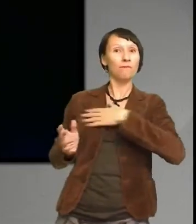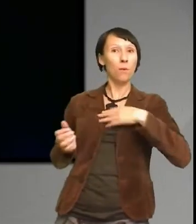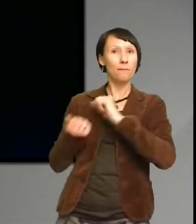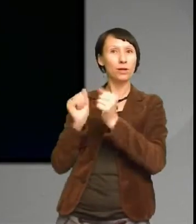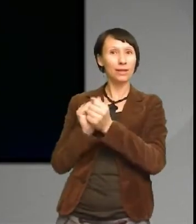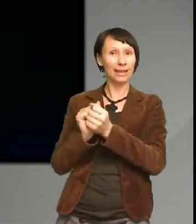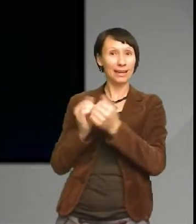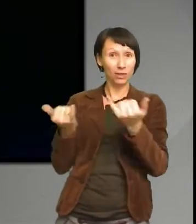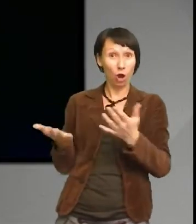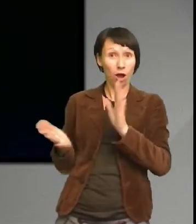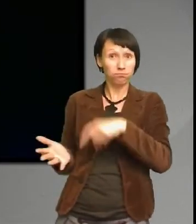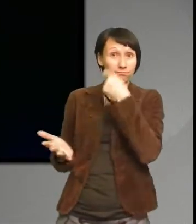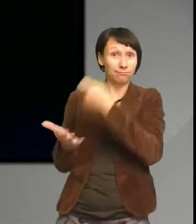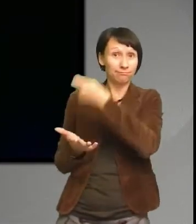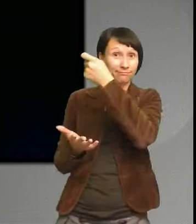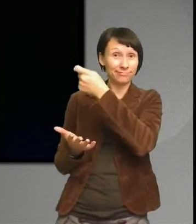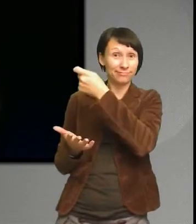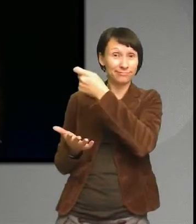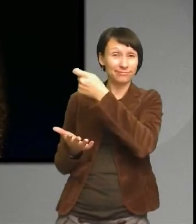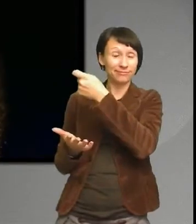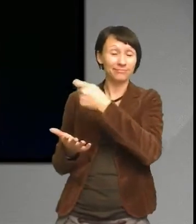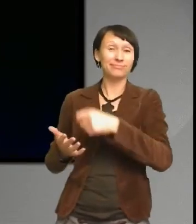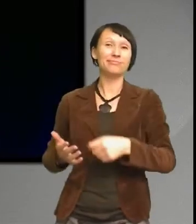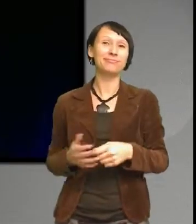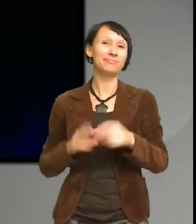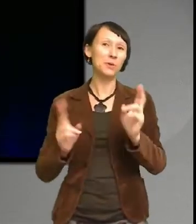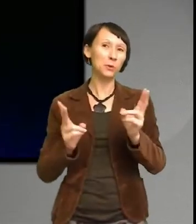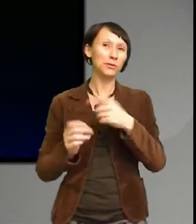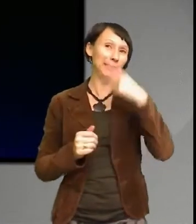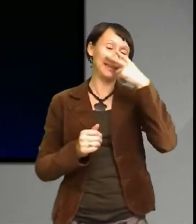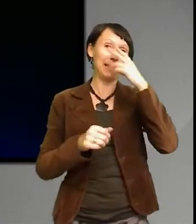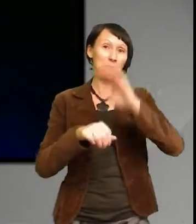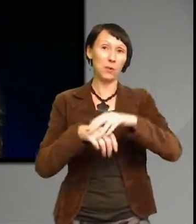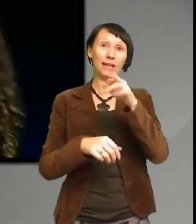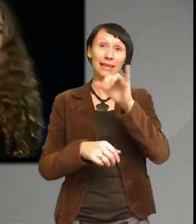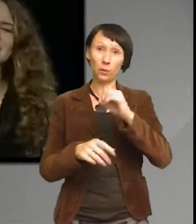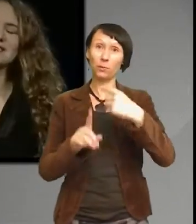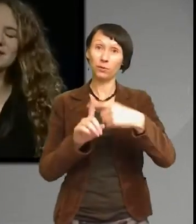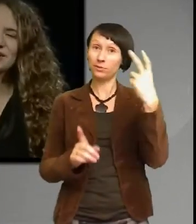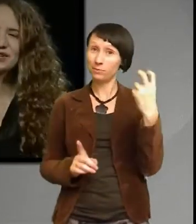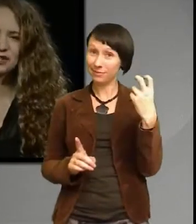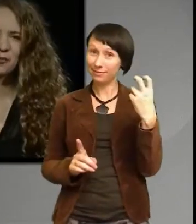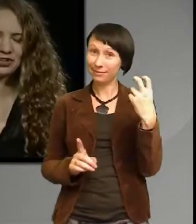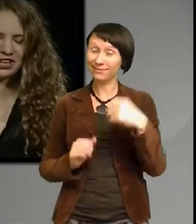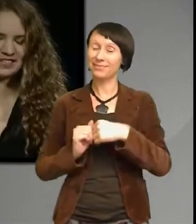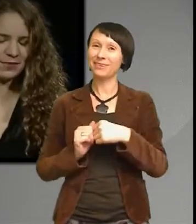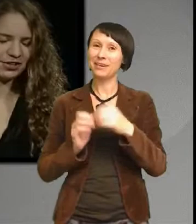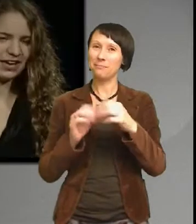idag vi kommer också kunna se tillbaka på Rio plus 20 men framförallt så kommer vi kunna se tillbaka